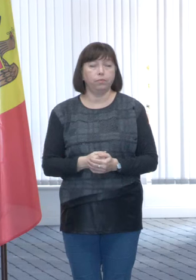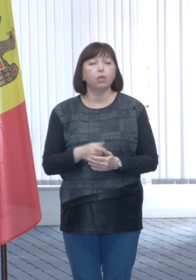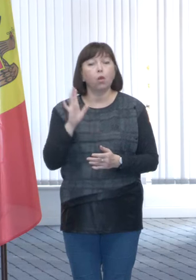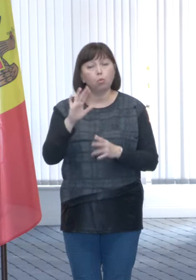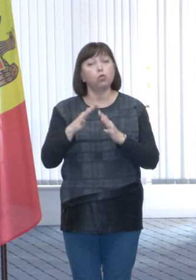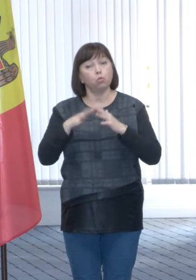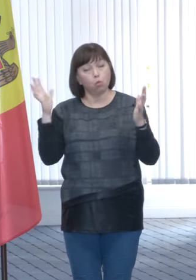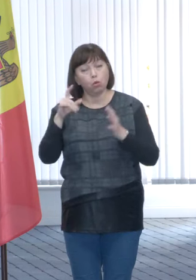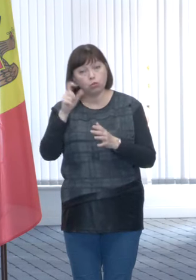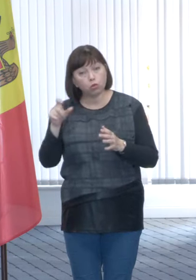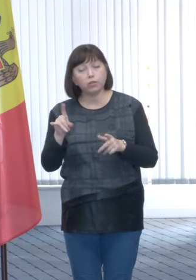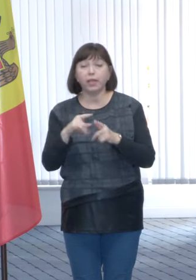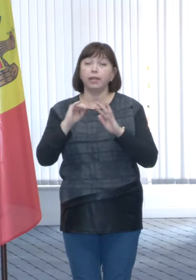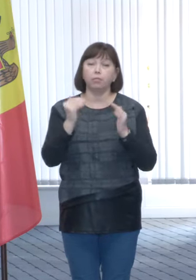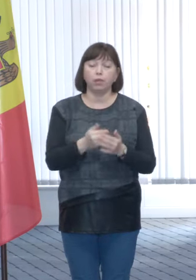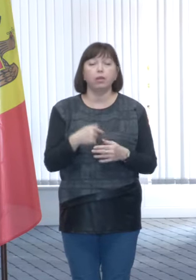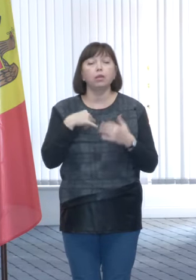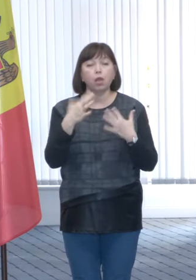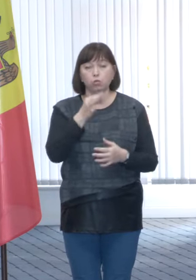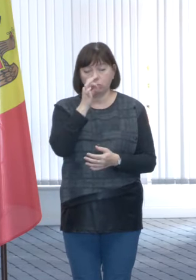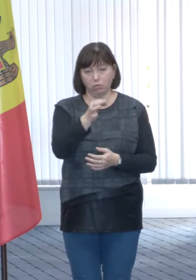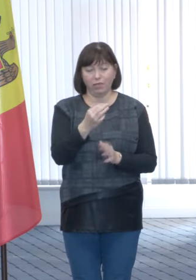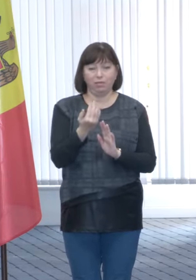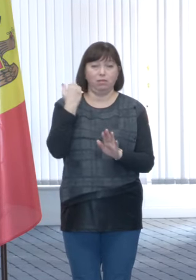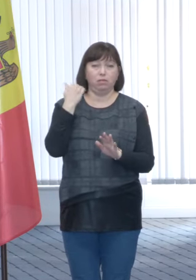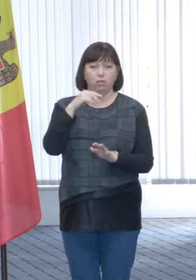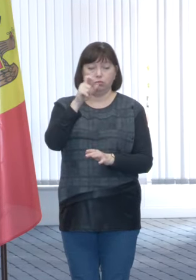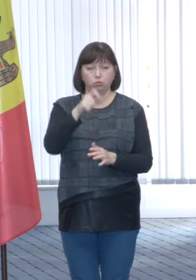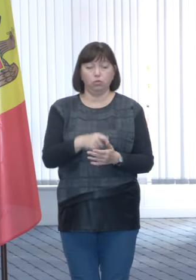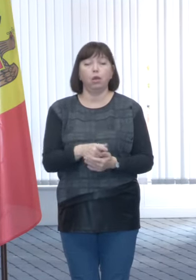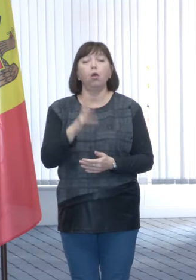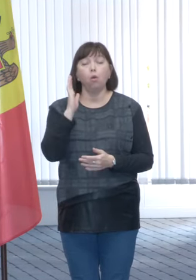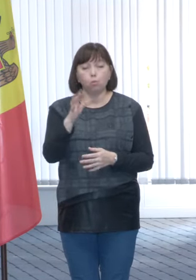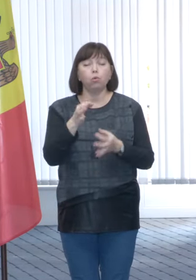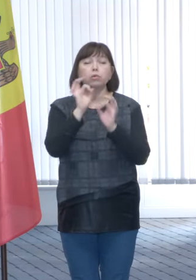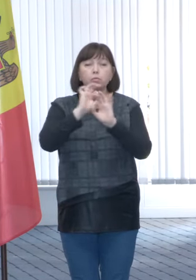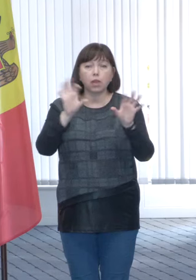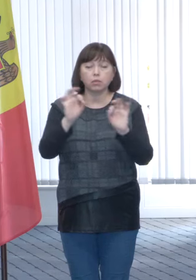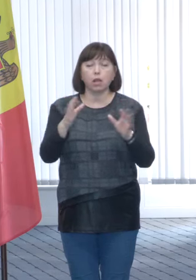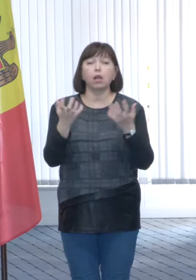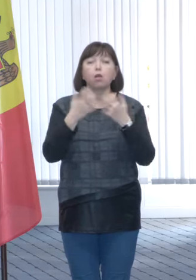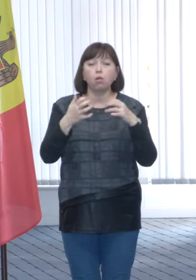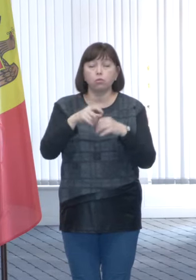număr mai mic am răspuns la această întrebare vom comunica cifrele